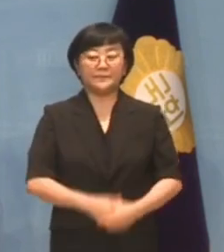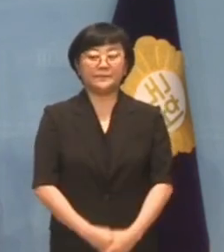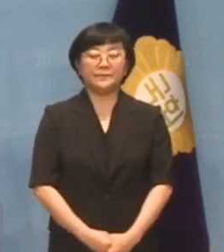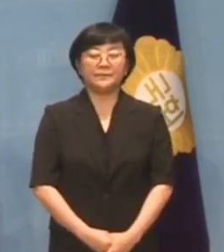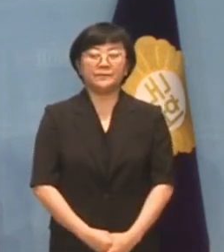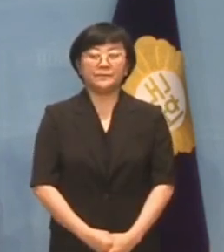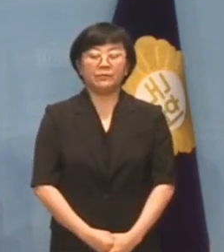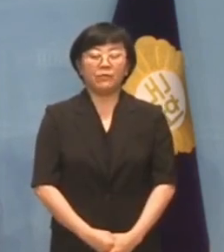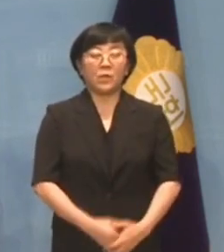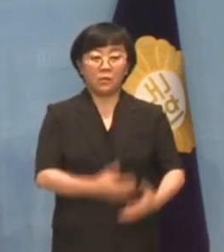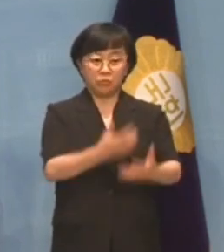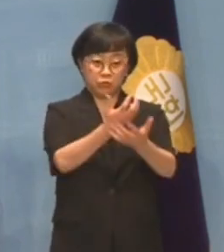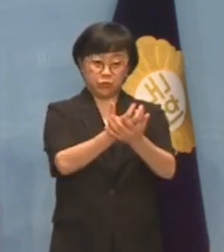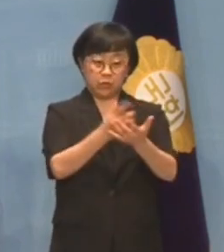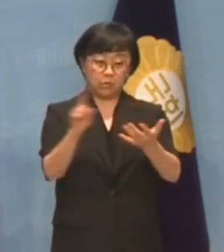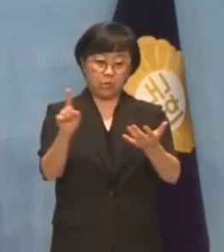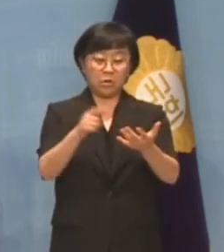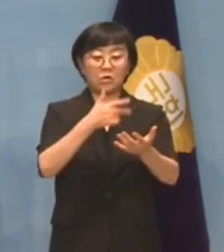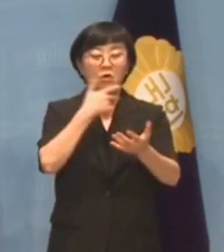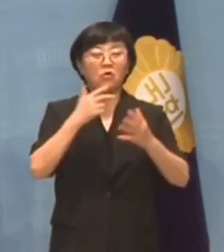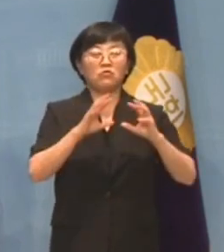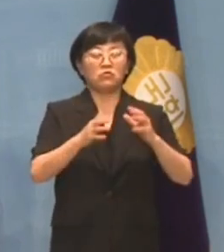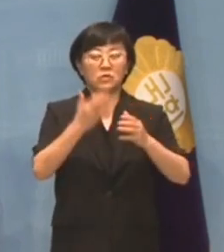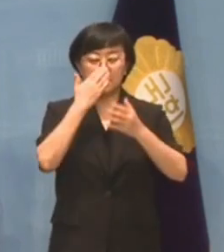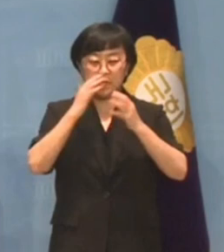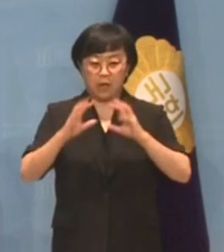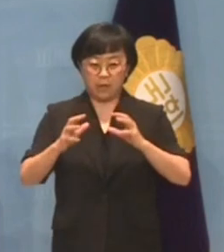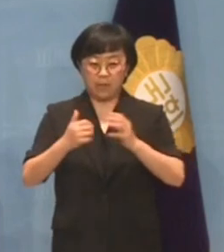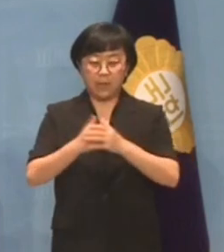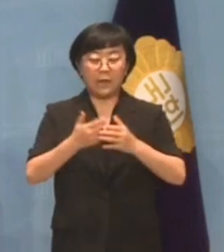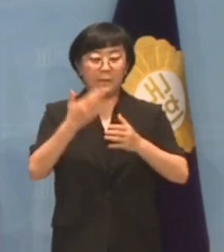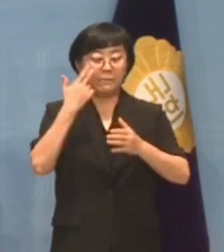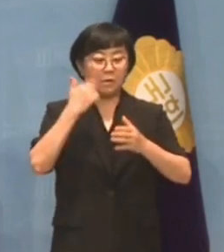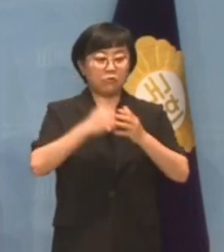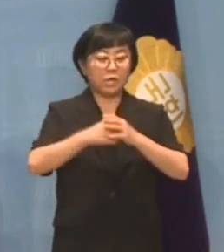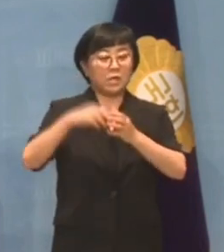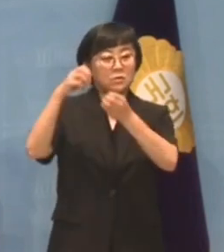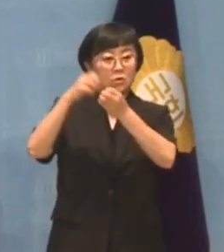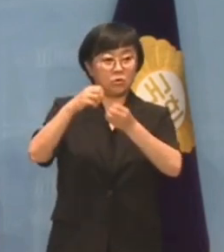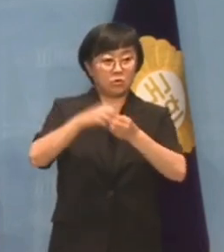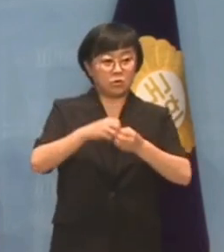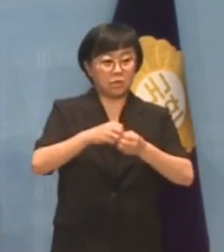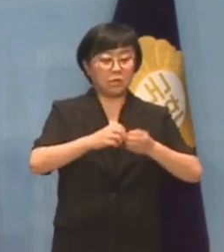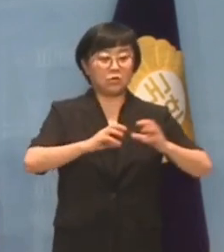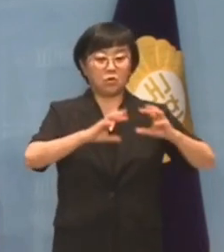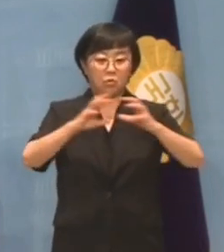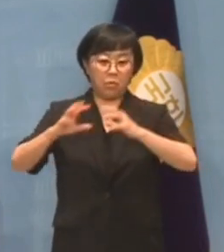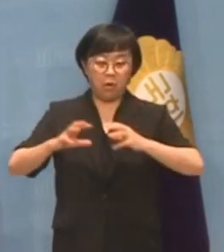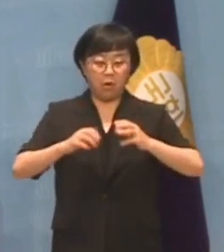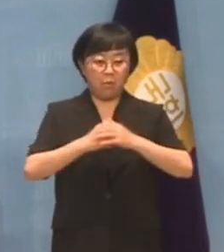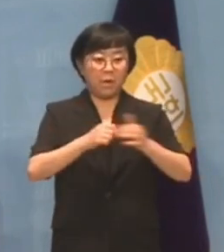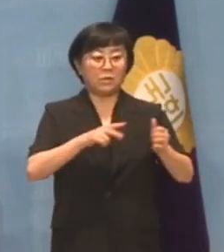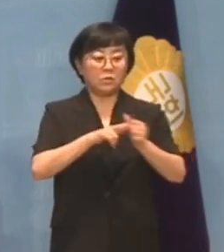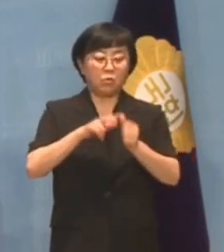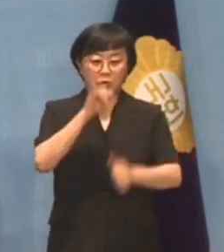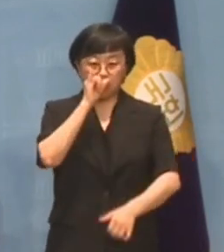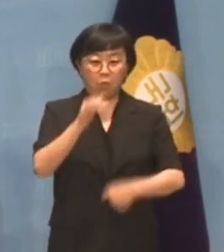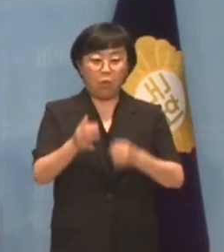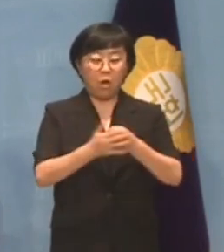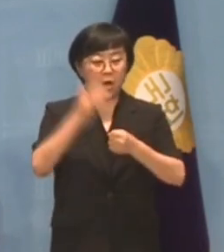문서에는 영국, 이스라엘 등 미국의 전통적인 우방국들의 정보도 들어있으며